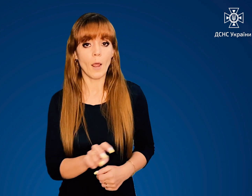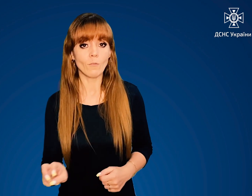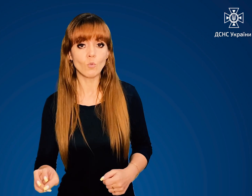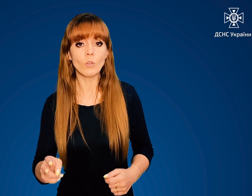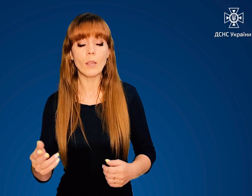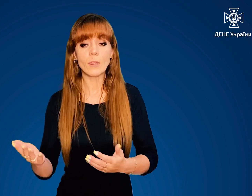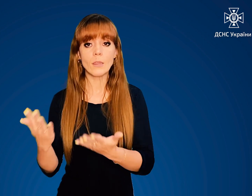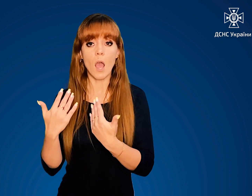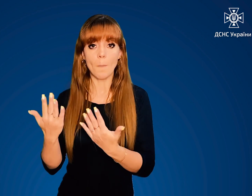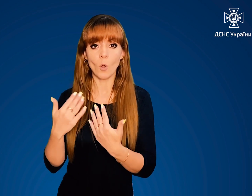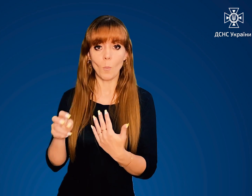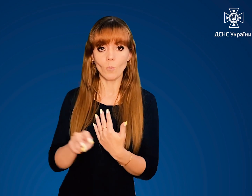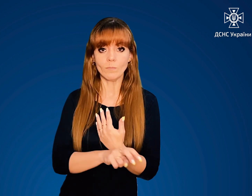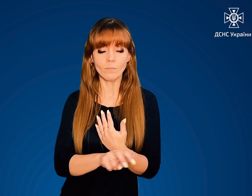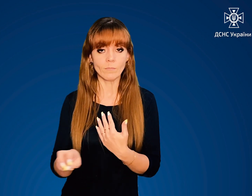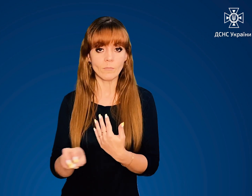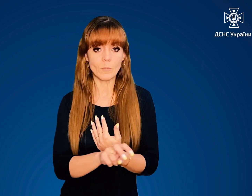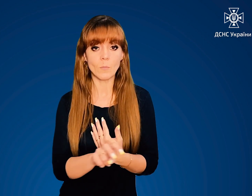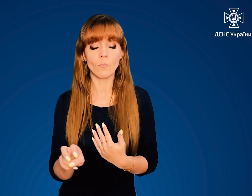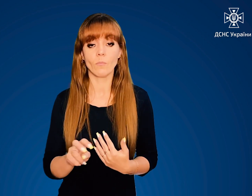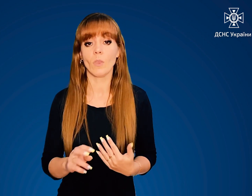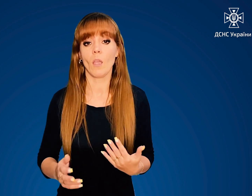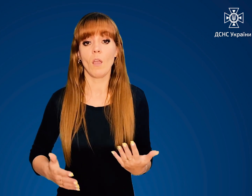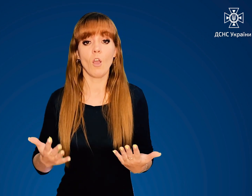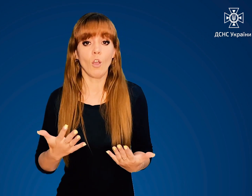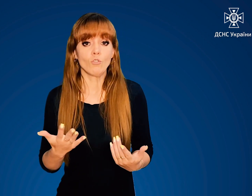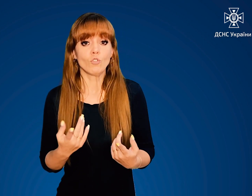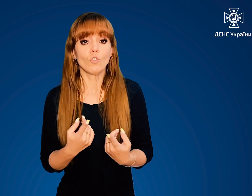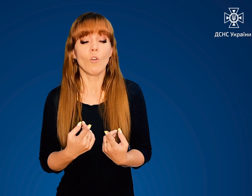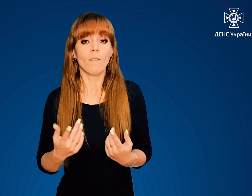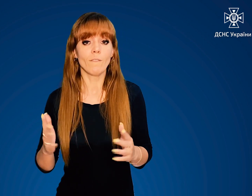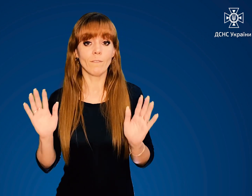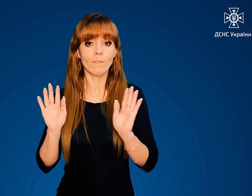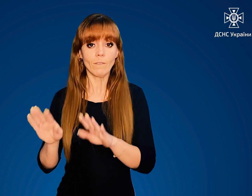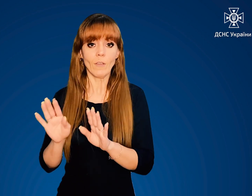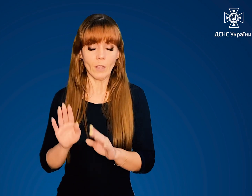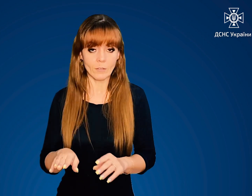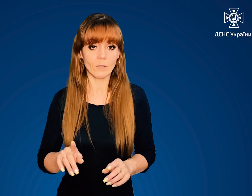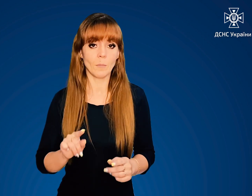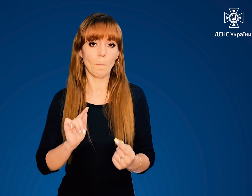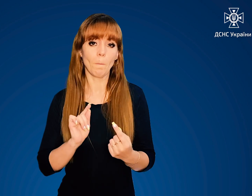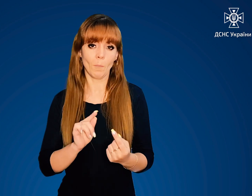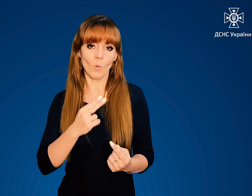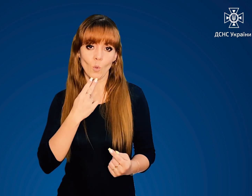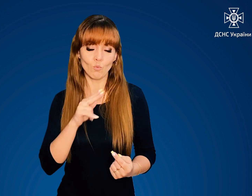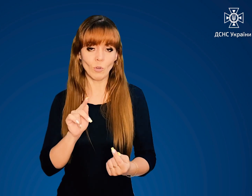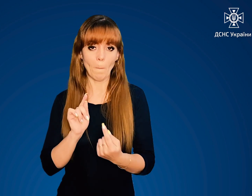праворуч напряму вітру. В іншому випадку, рухайтеся проти вітру.